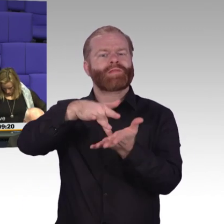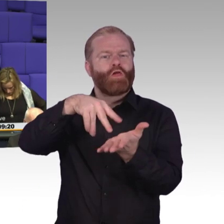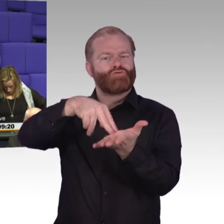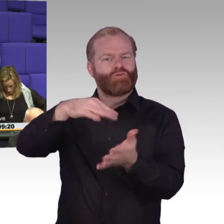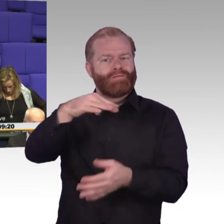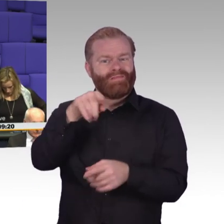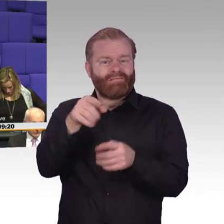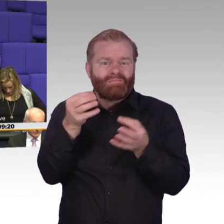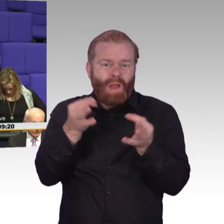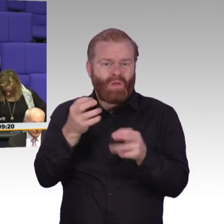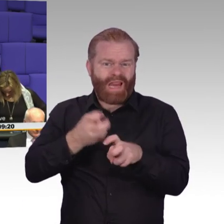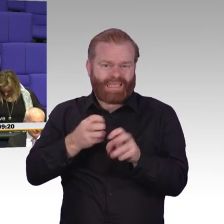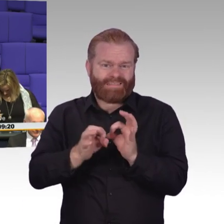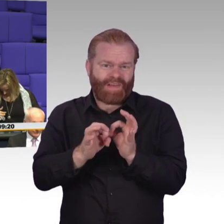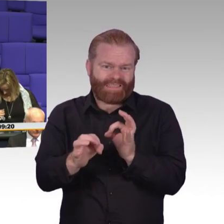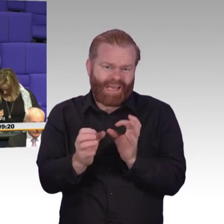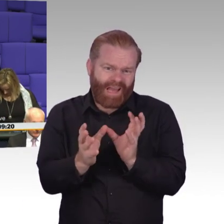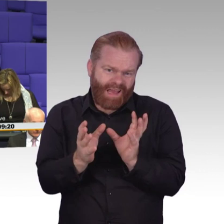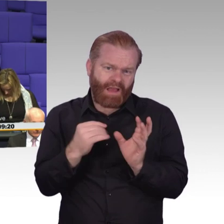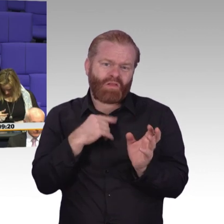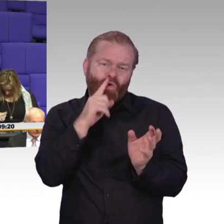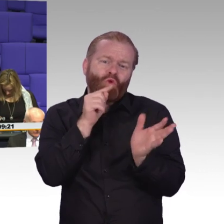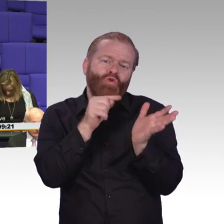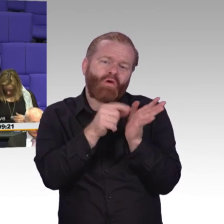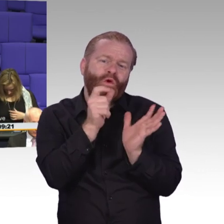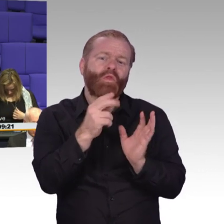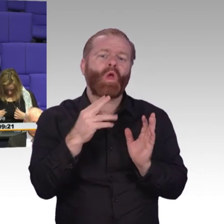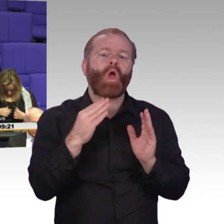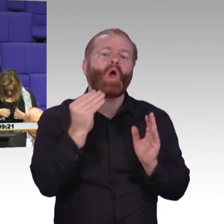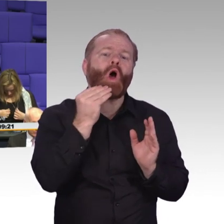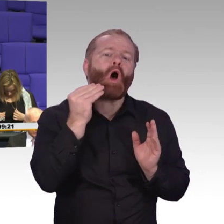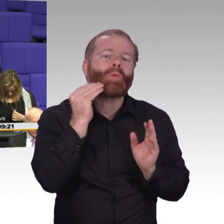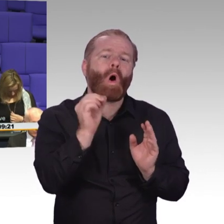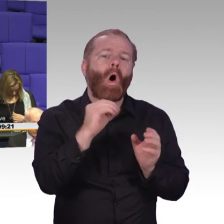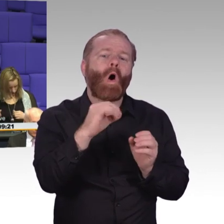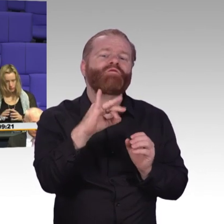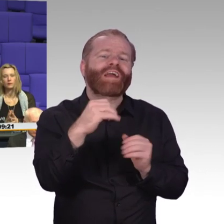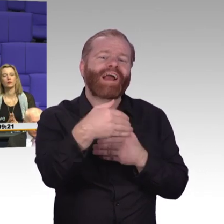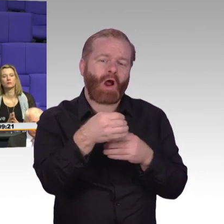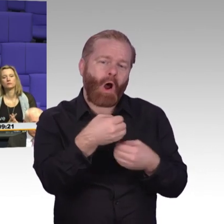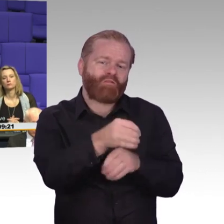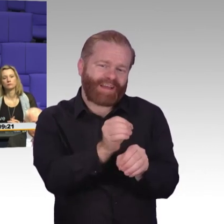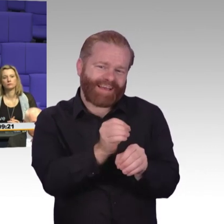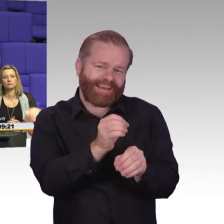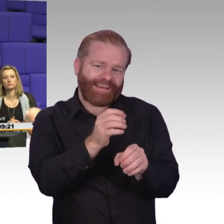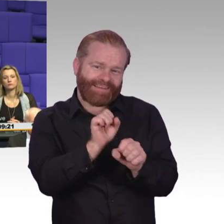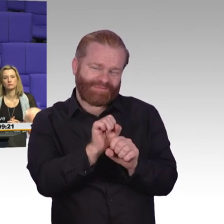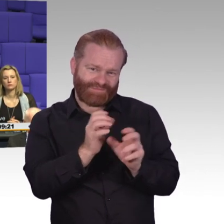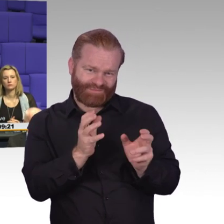bis wann wird das denn erhöht? Bis zu welchem Jahr haben wir mindestens 30 Prozent Glasfaseranschluss? Bis zu welchem Jahr 50 Prozent? Wären Sie doch bitte